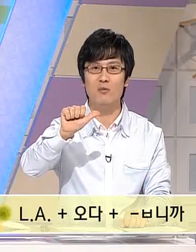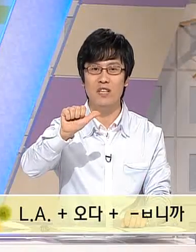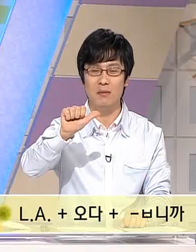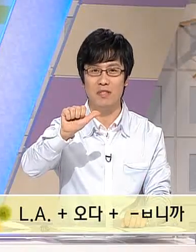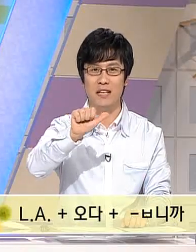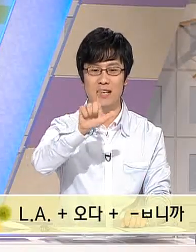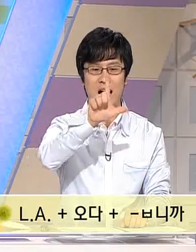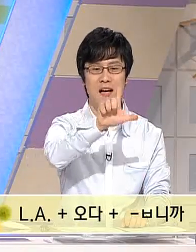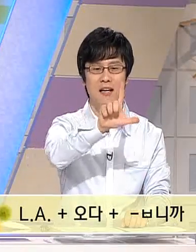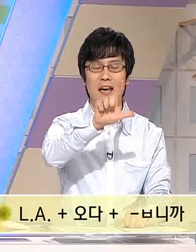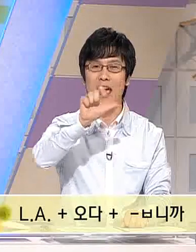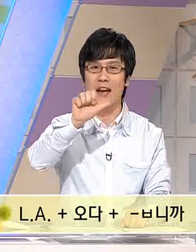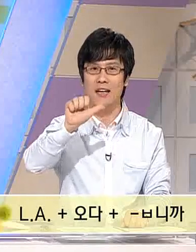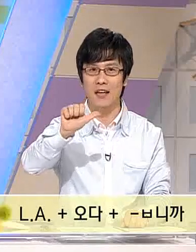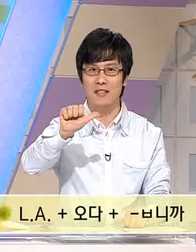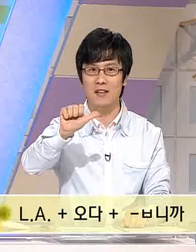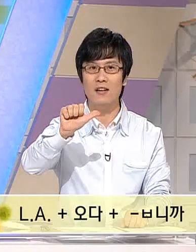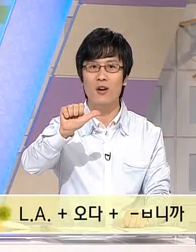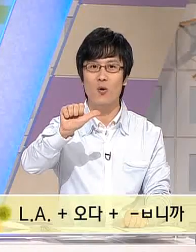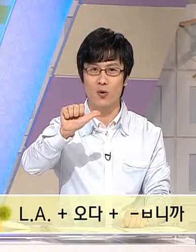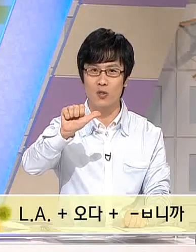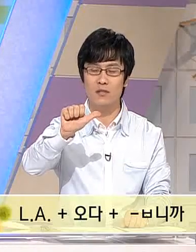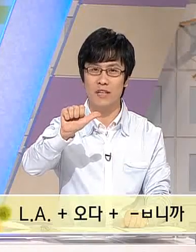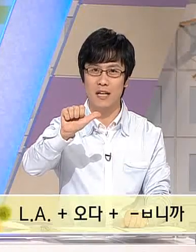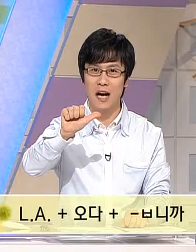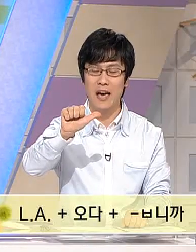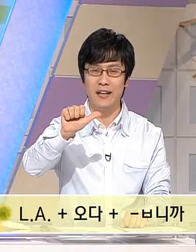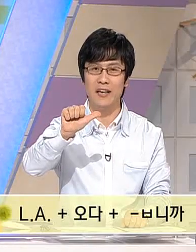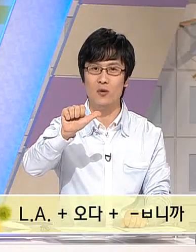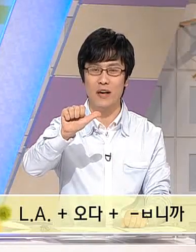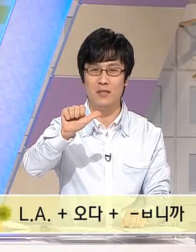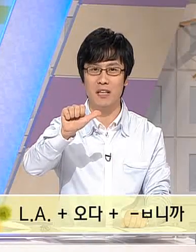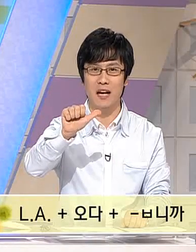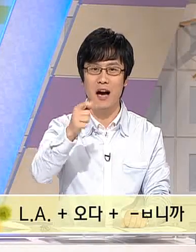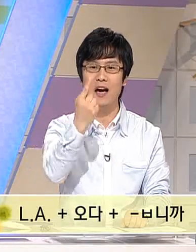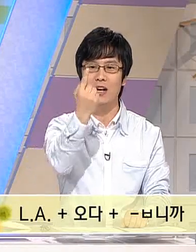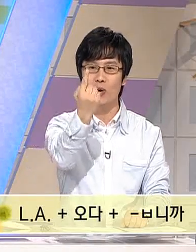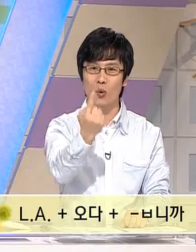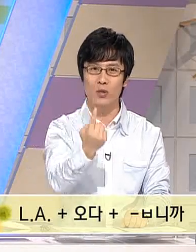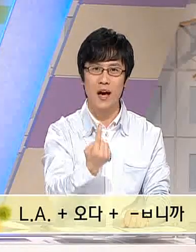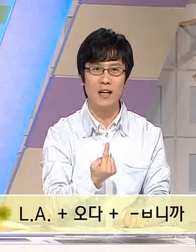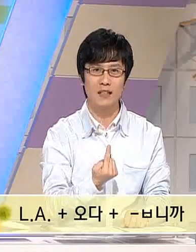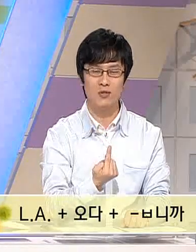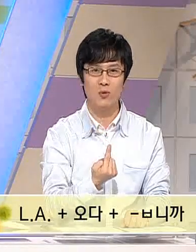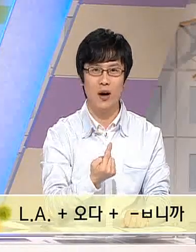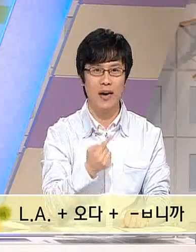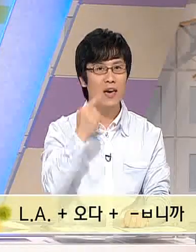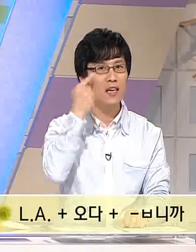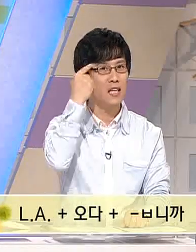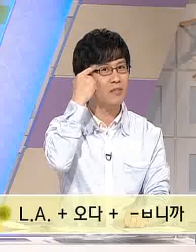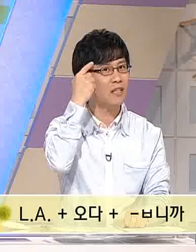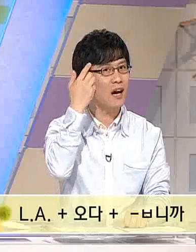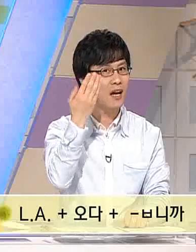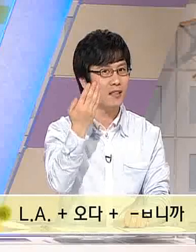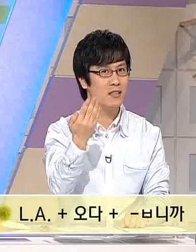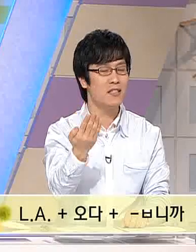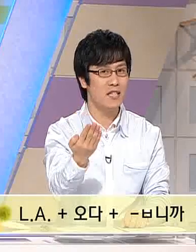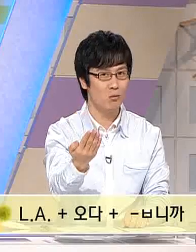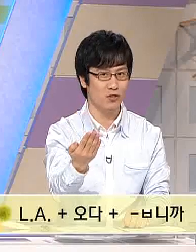지문자입니다. LA에서 오셨습니까? LA에서 왔습니까? 오다라는 수화의 입니까? 라는 질문.